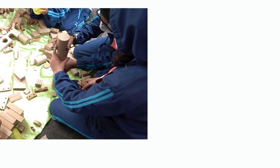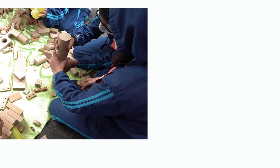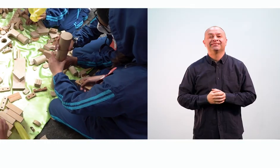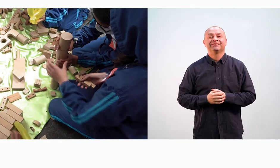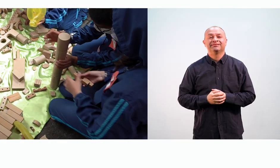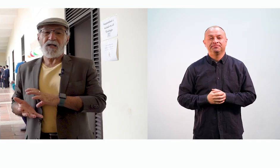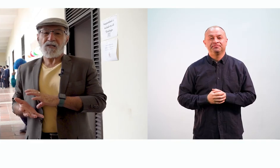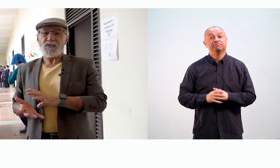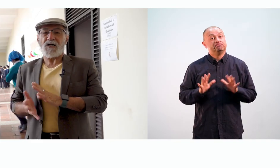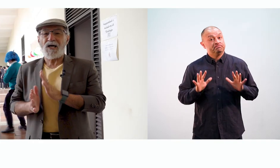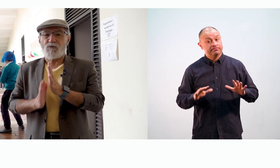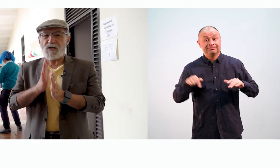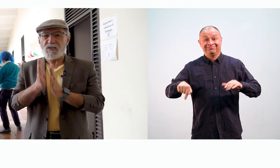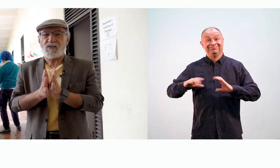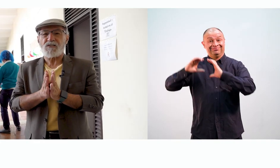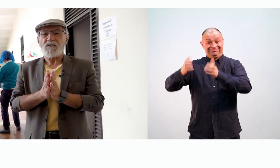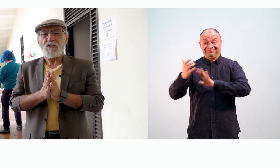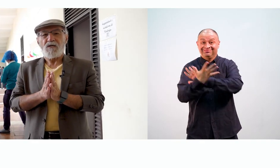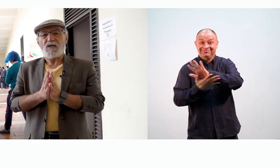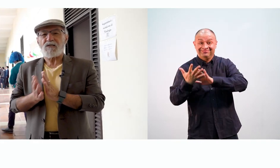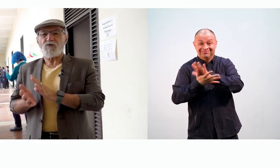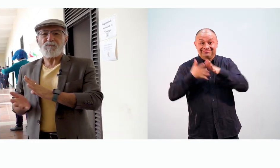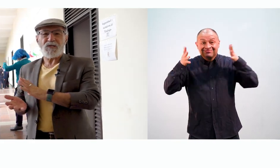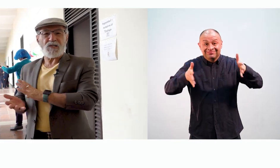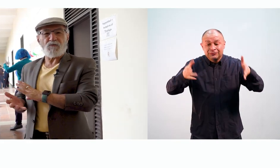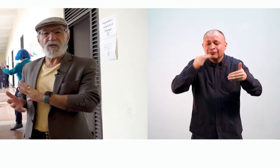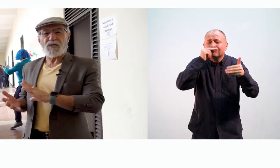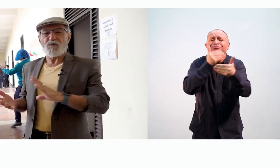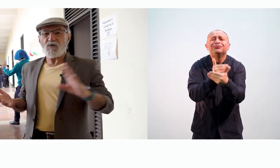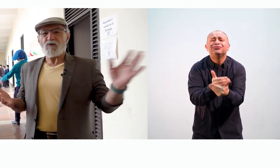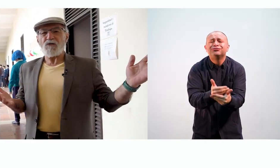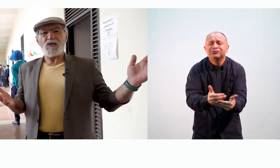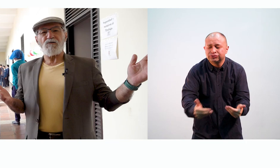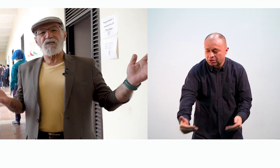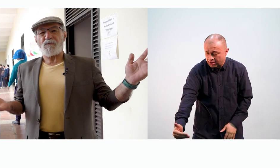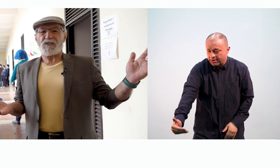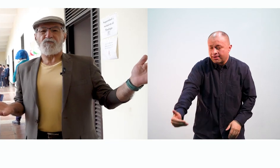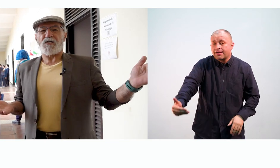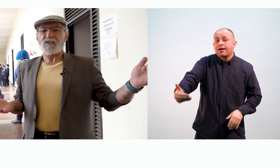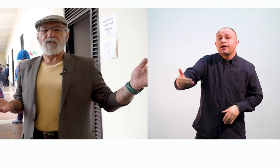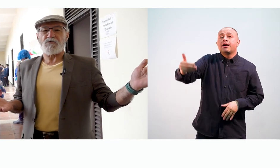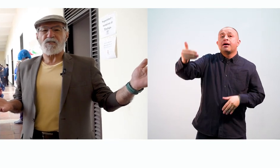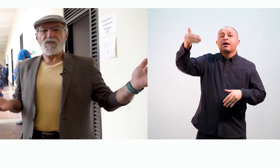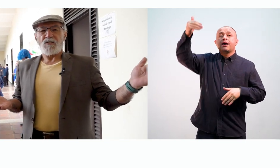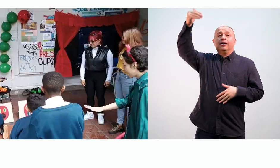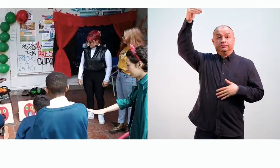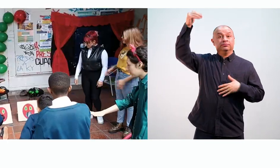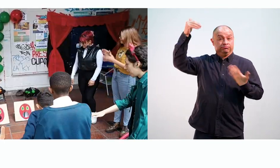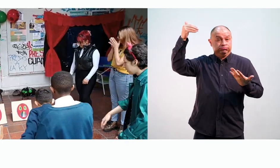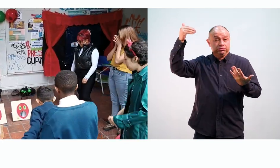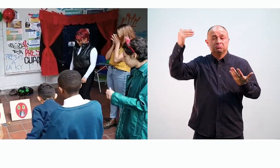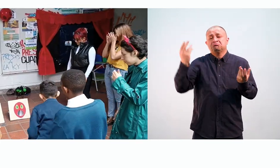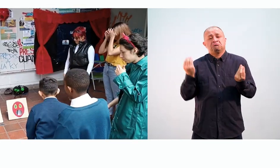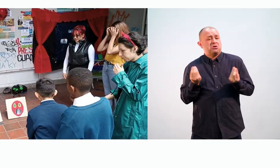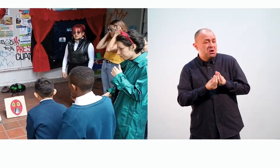La clase de lengua de señas la estamos impartiendo para todo el colegio desde preescolar hasta 11. Todos los niños del colegio,